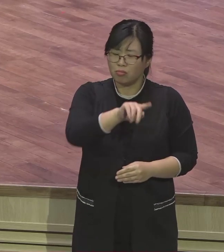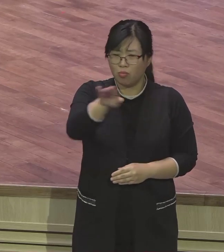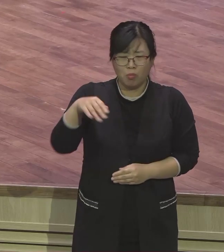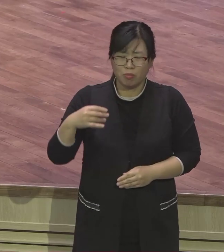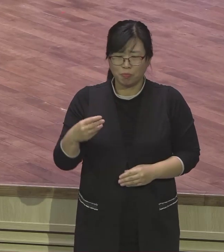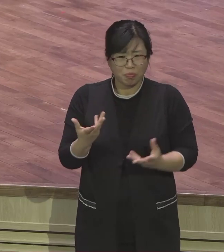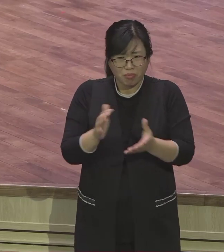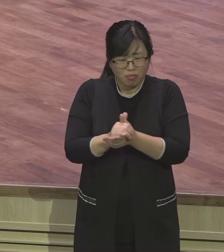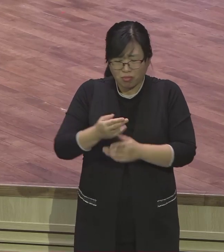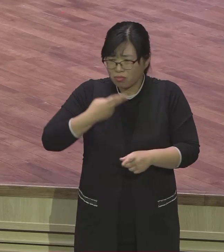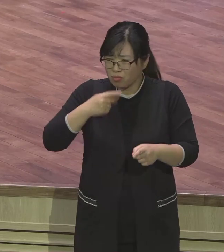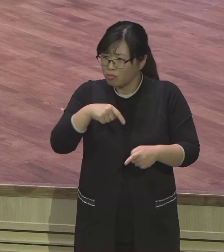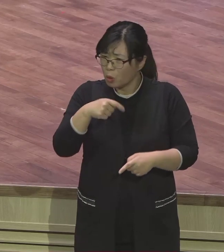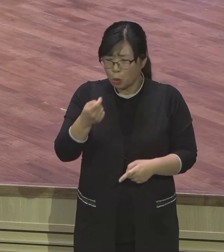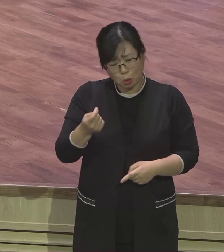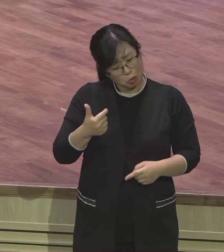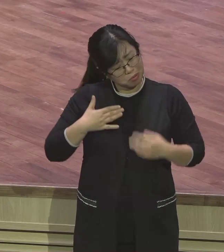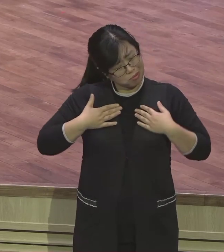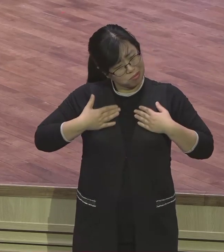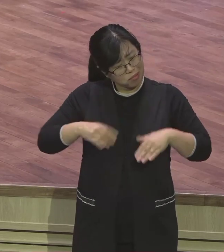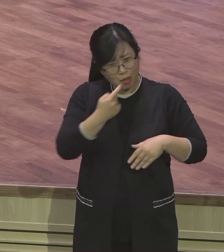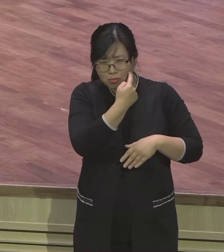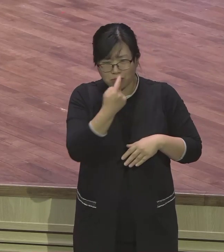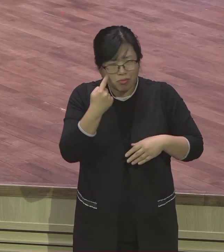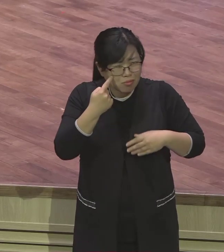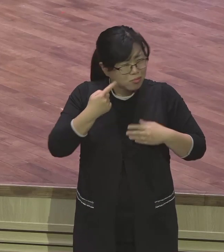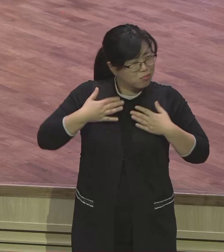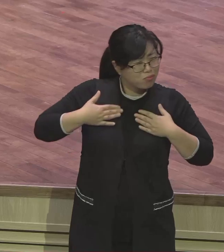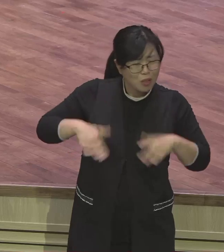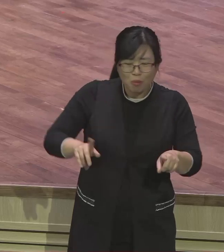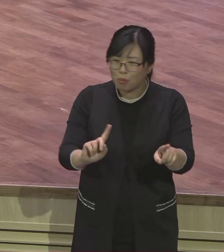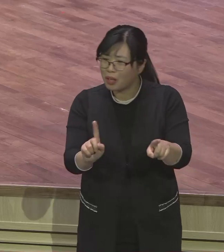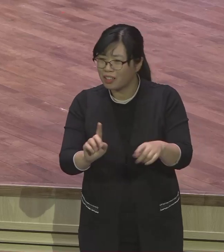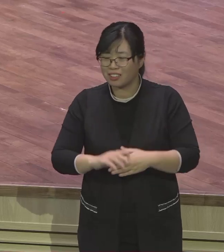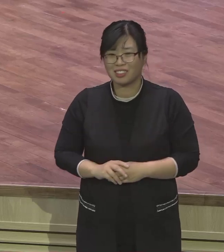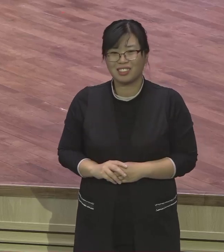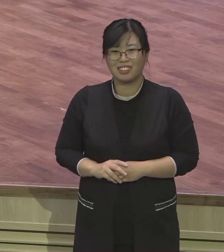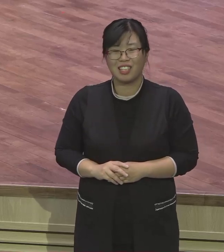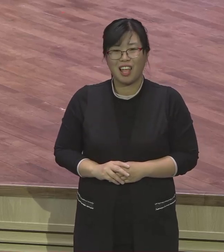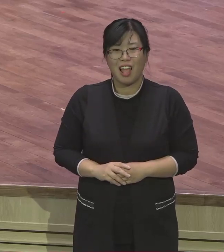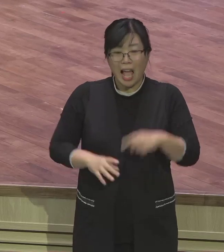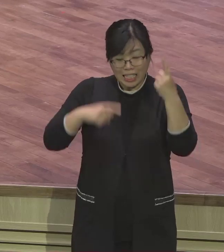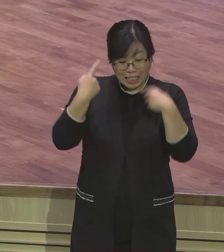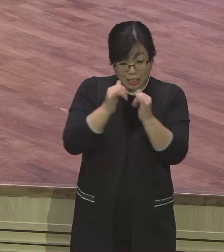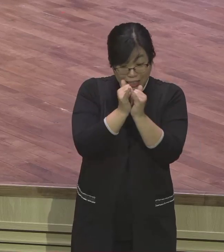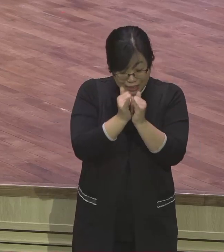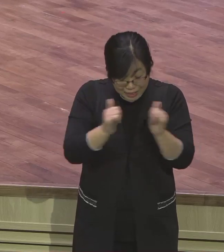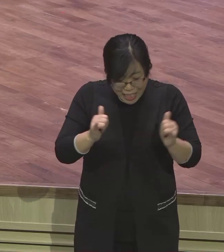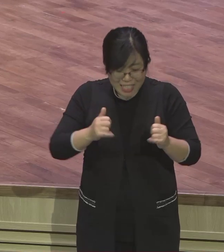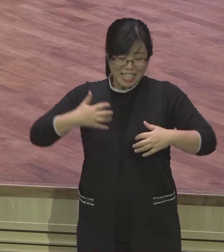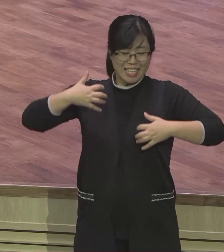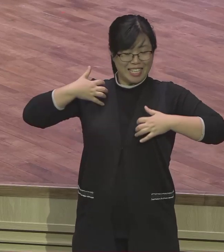복음은 상처입은 자를 기쁘게 하고 잔송하게 하고 춤추게 하고